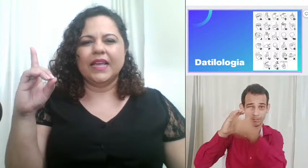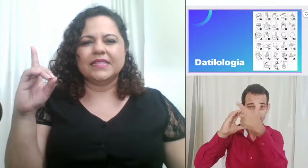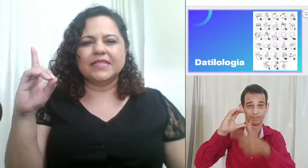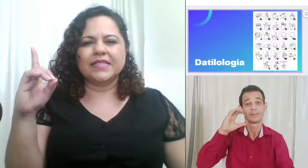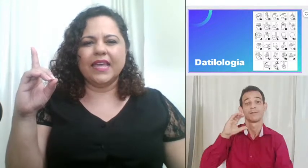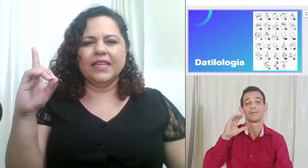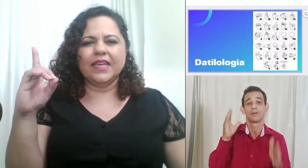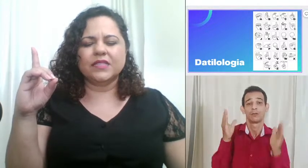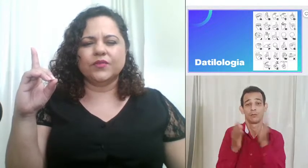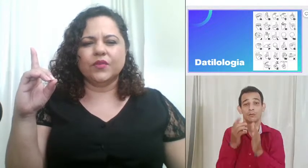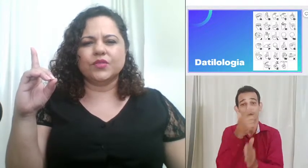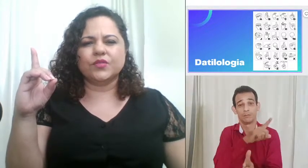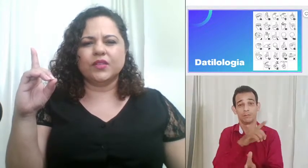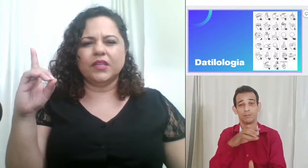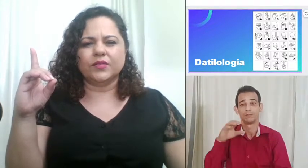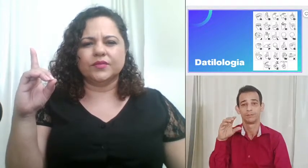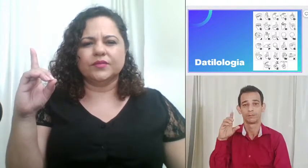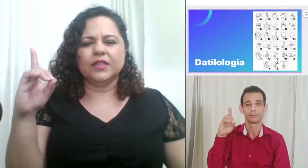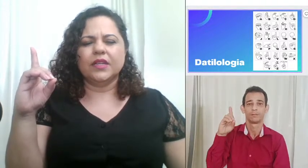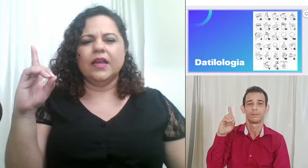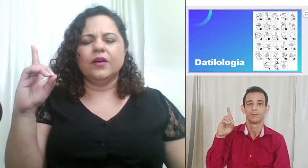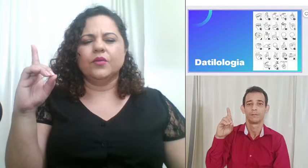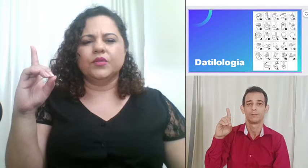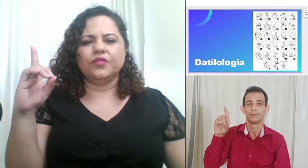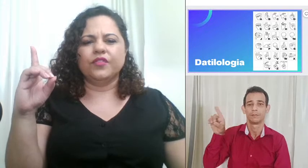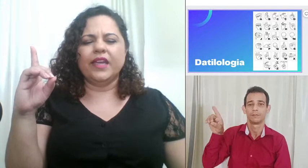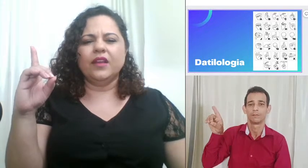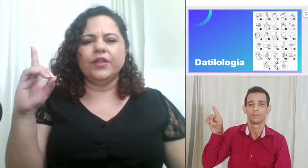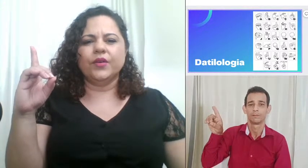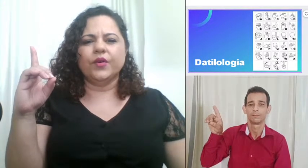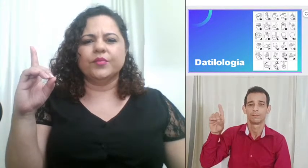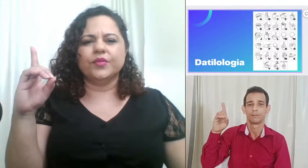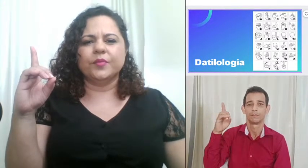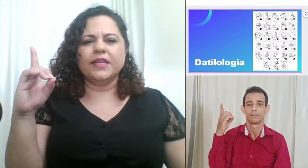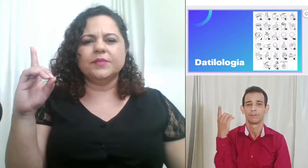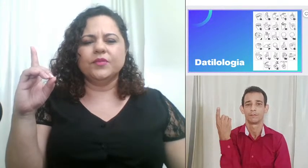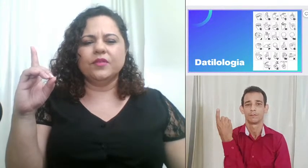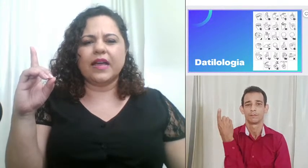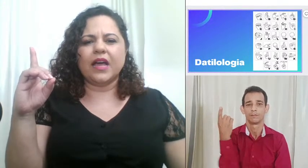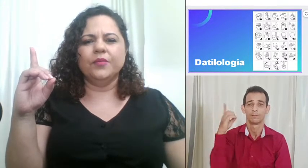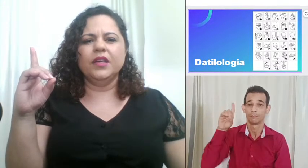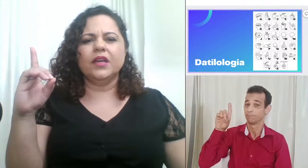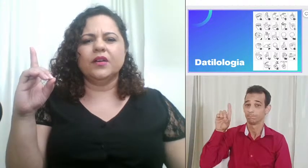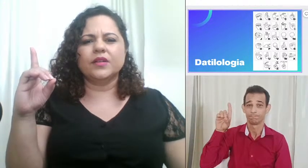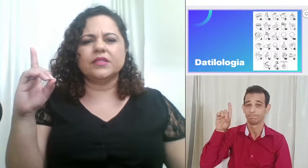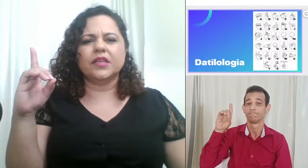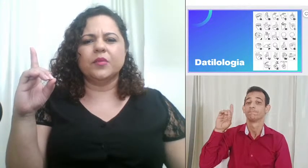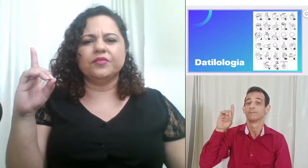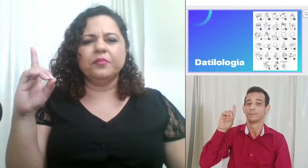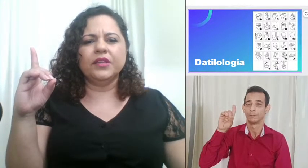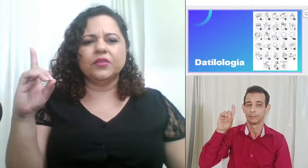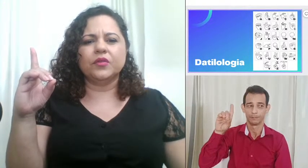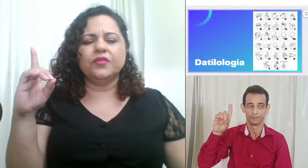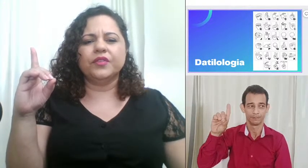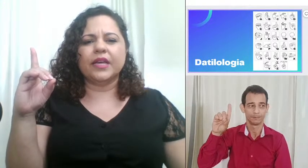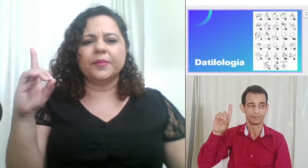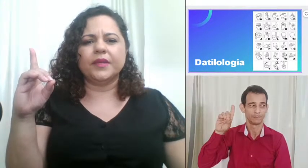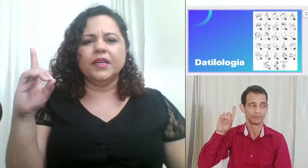sem esforço nenhum cotovelo e ombro no mesmo lugar a única coisa que movimentou foi a minha